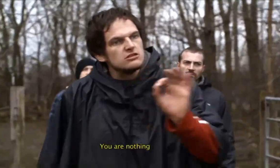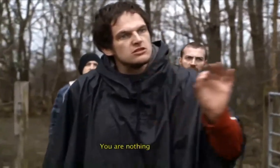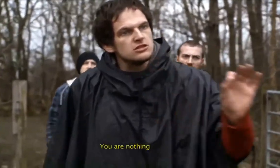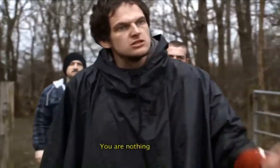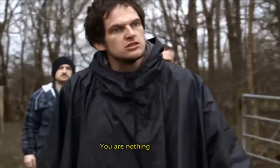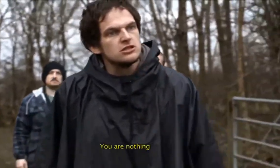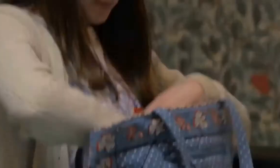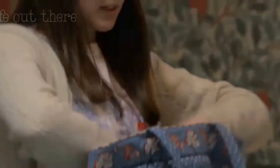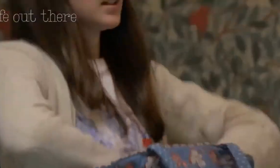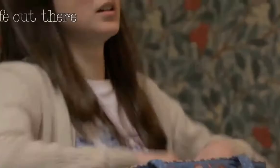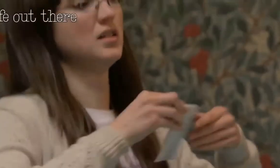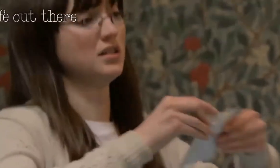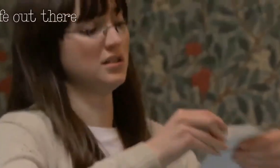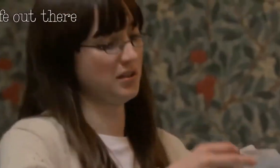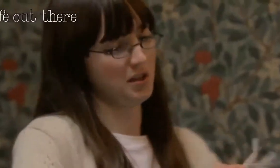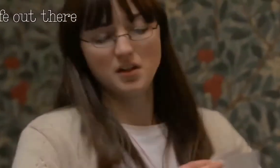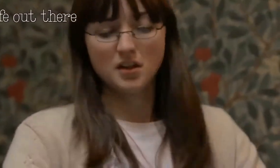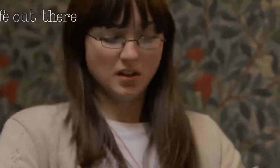Senti